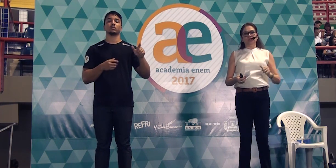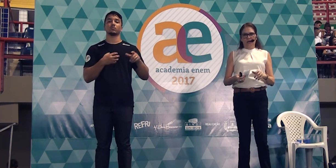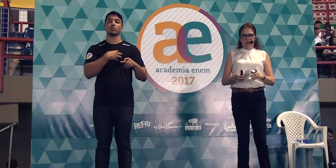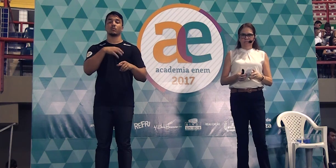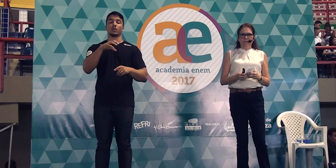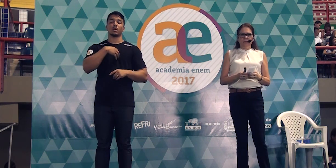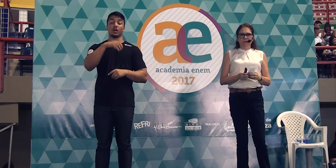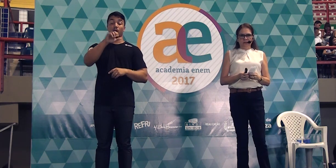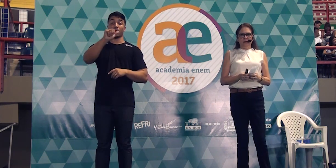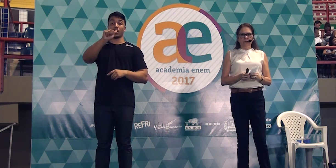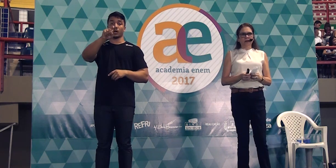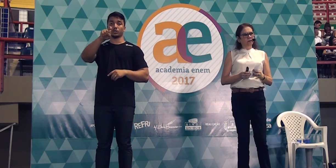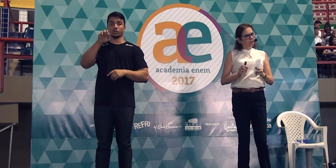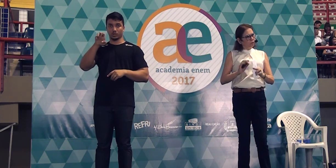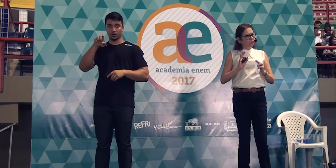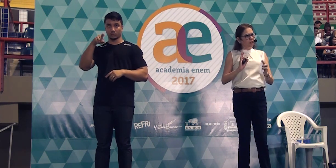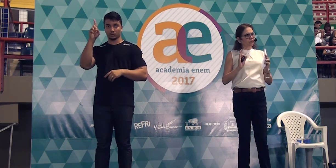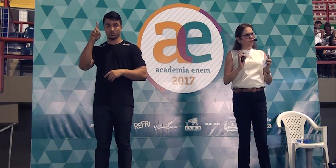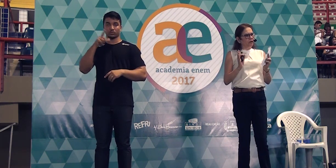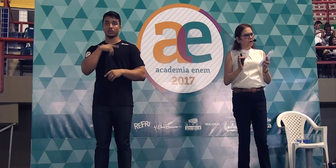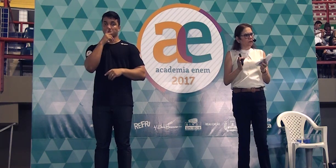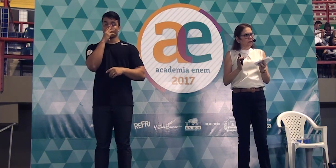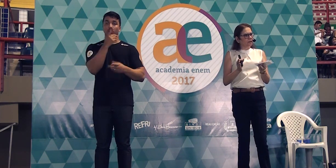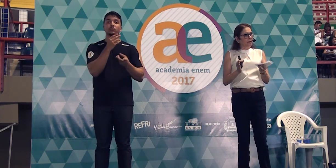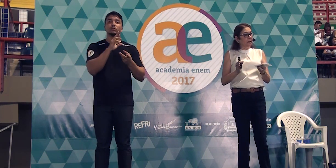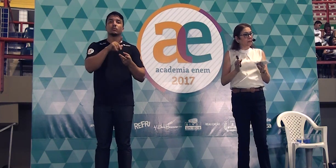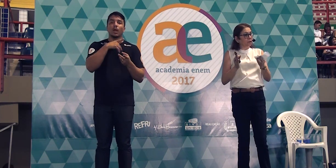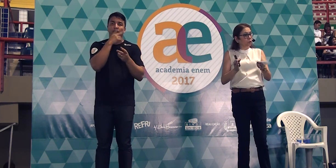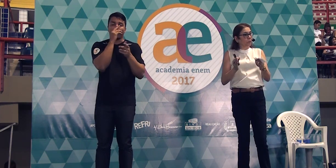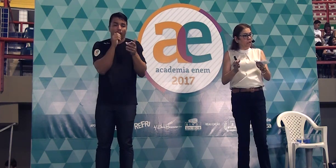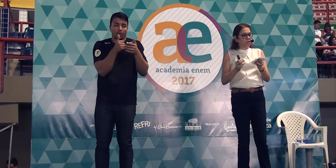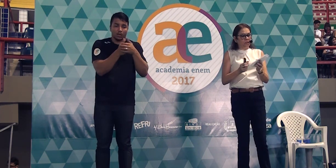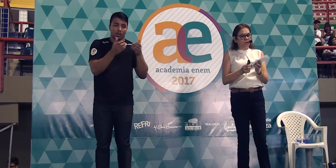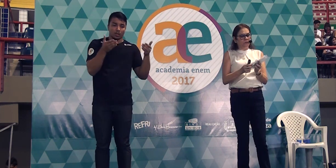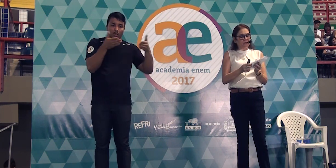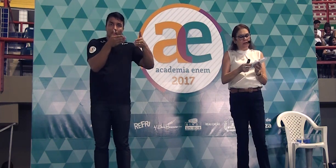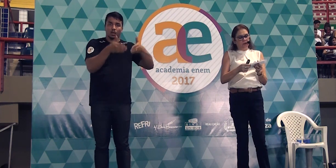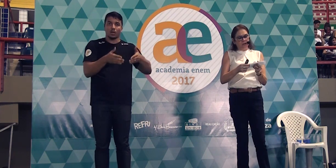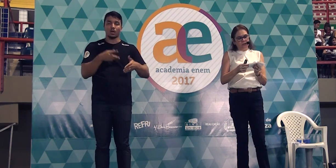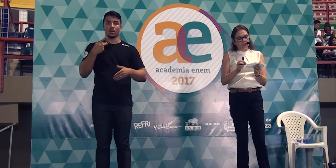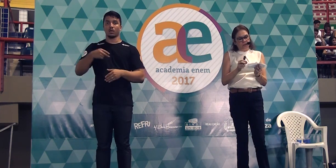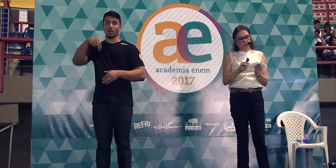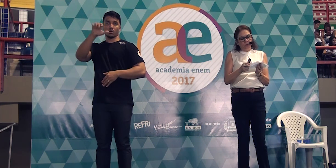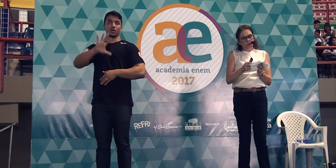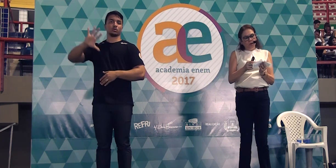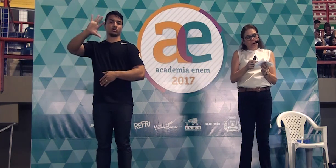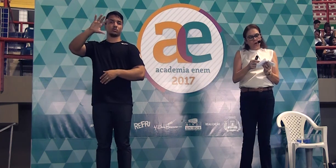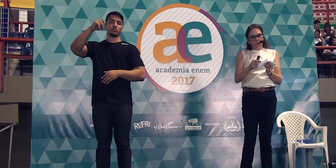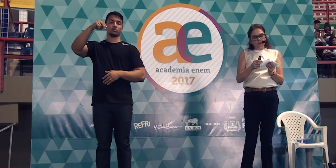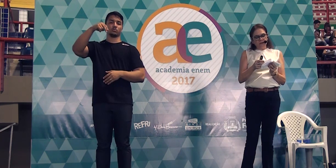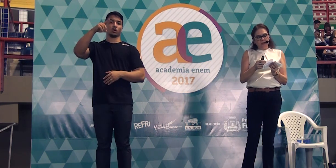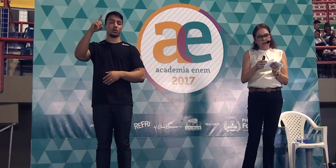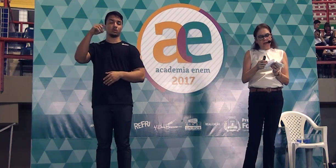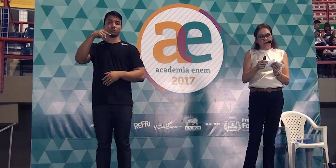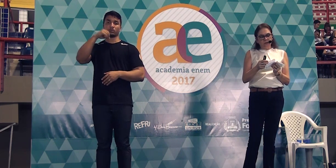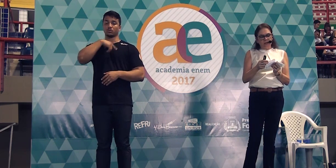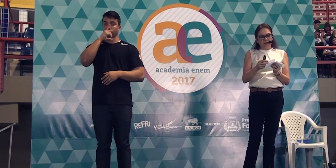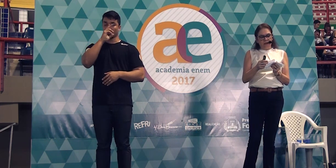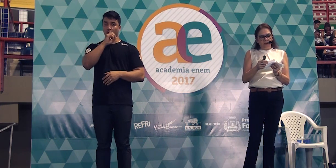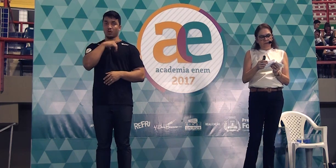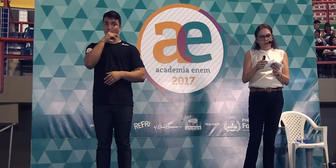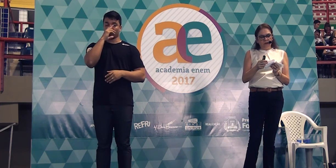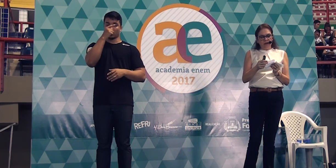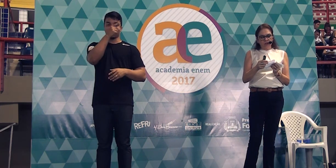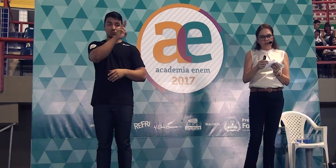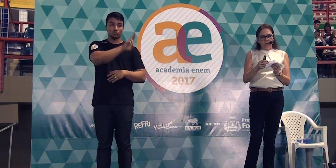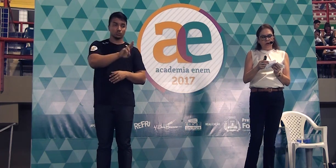na Bahia? O axé. Certo? Aí não fique dando pista de que você é nordestino. como sei que eu